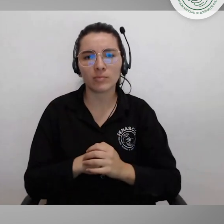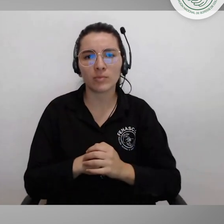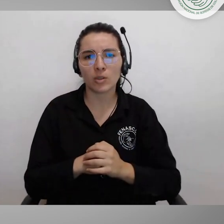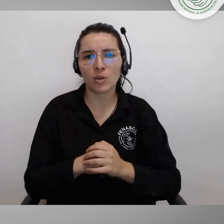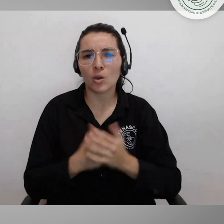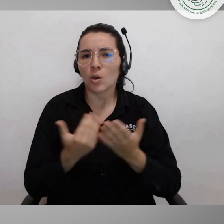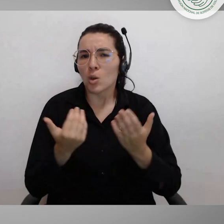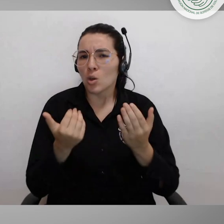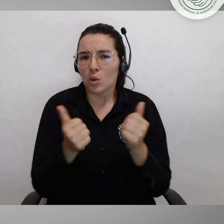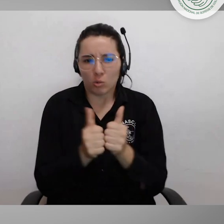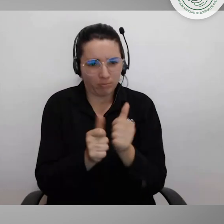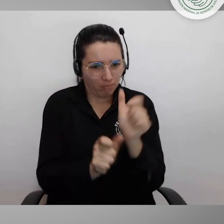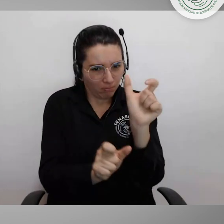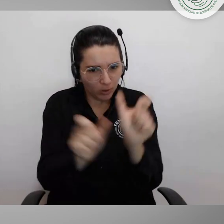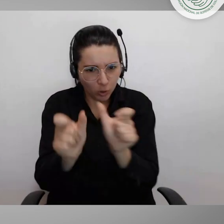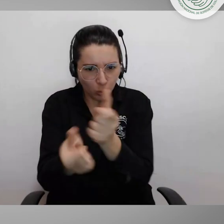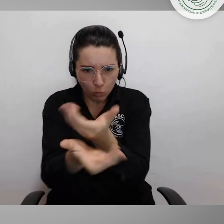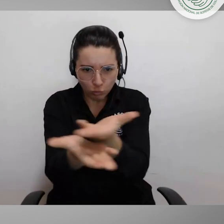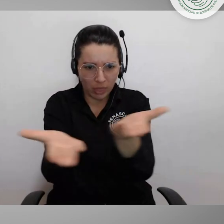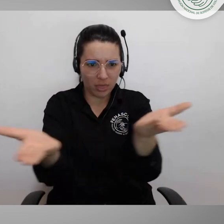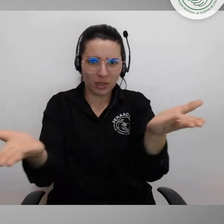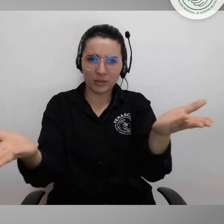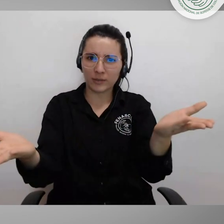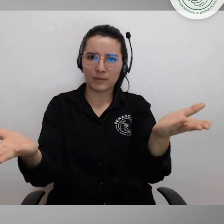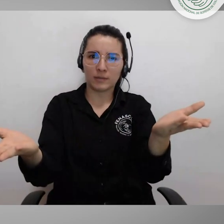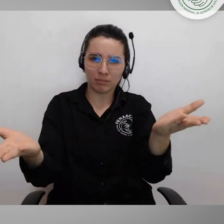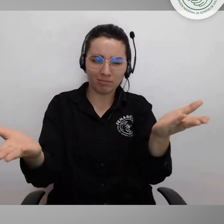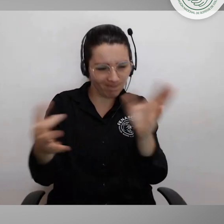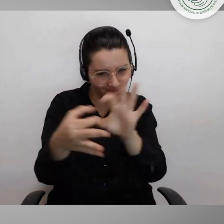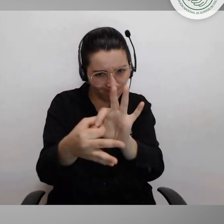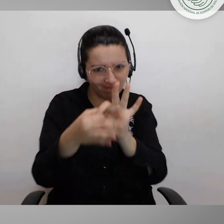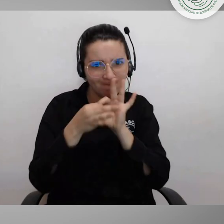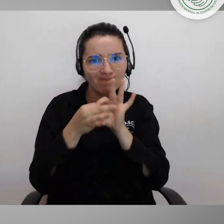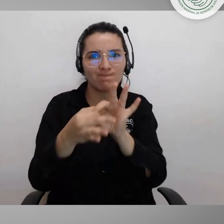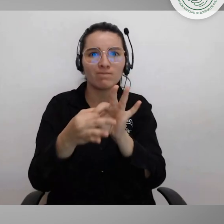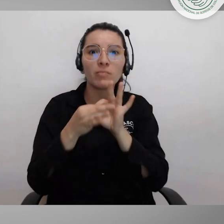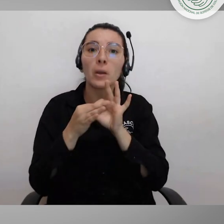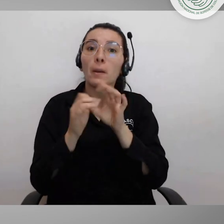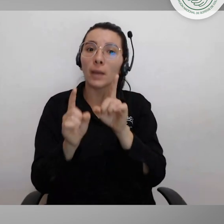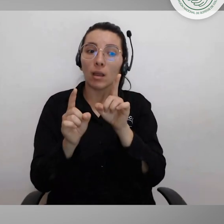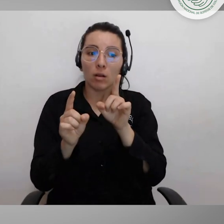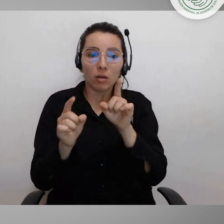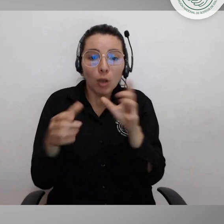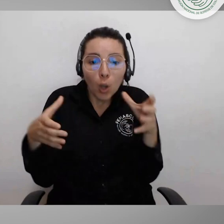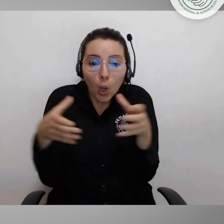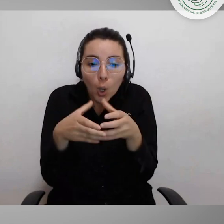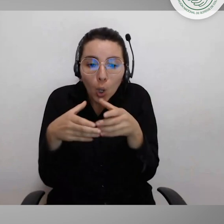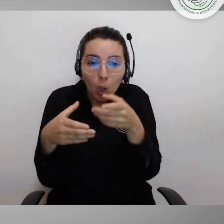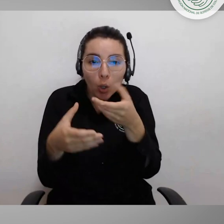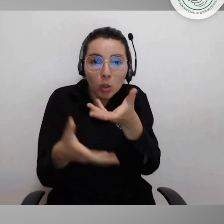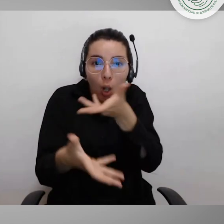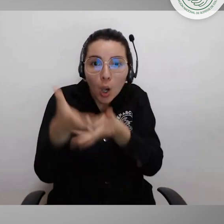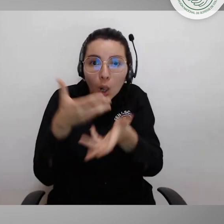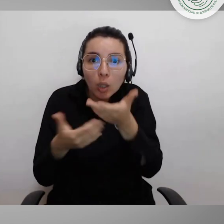disposición de trabajar con la población, con ustedes,